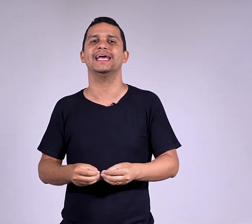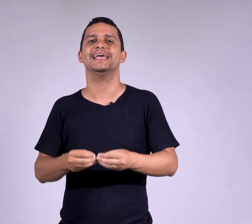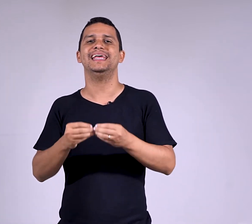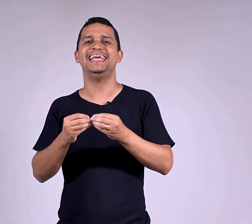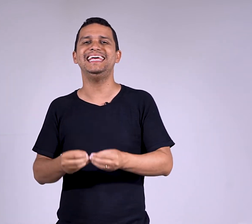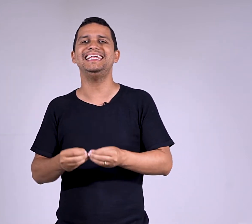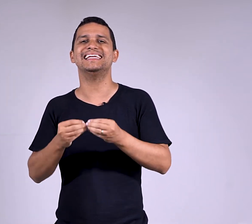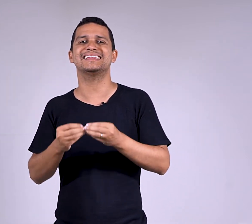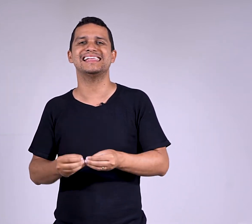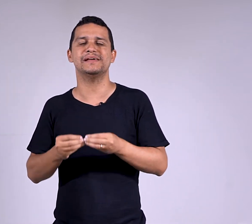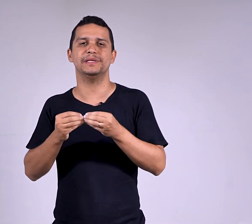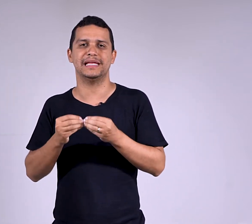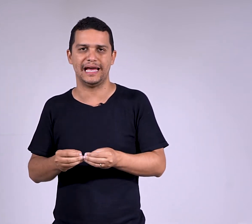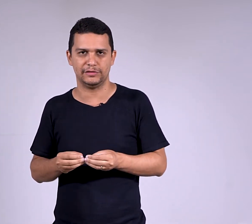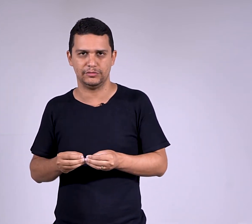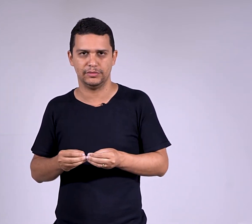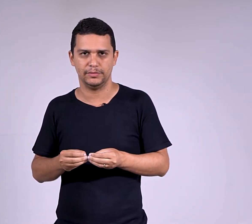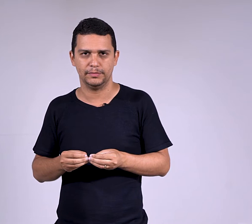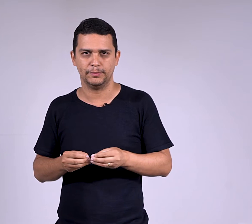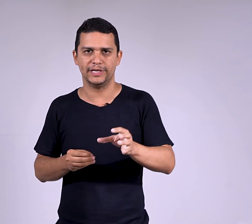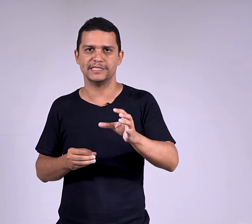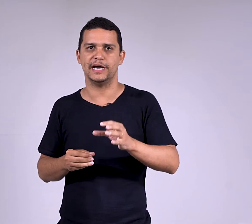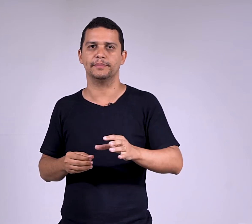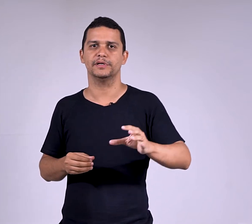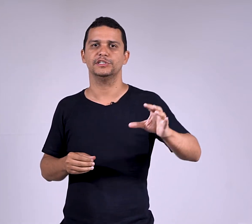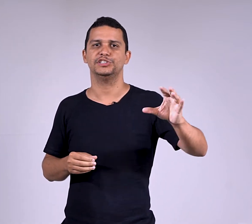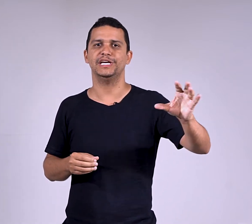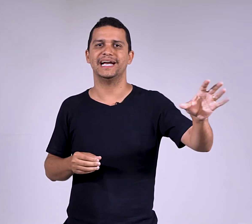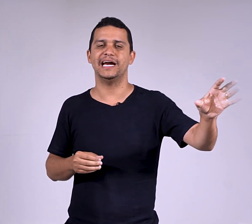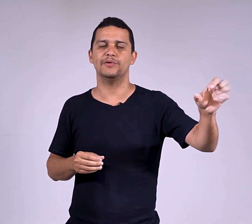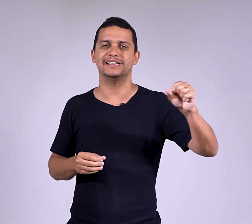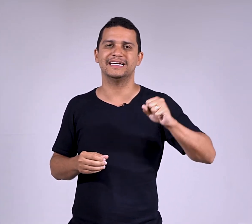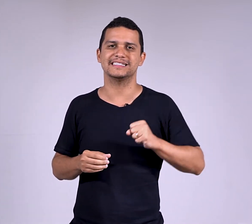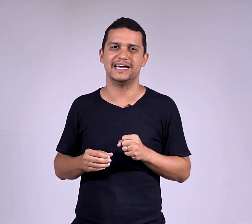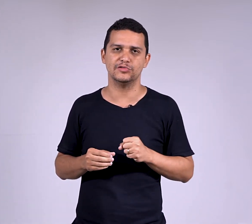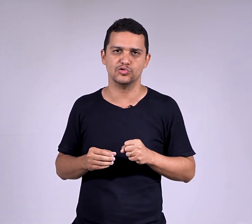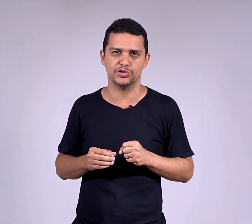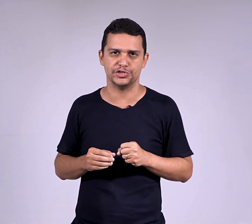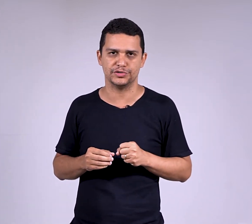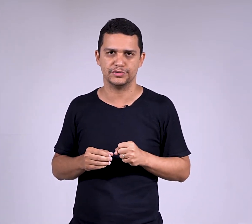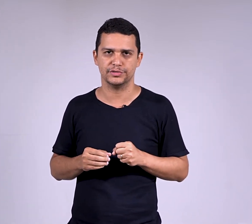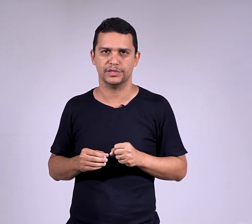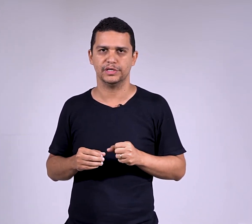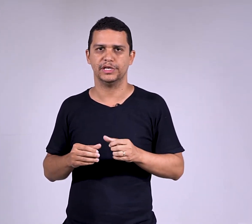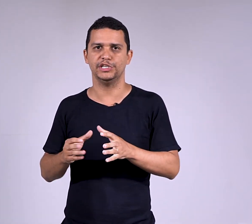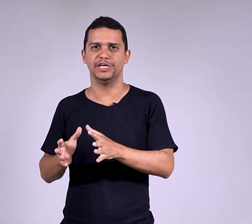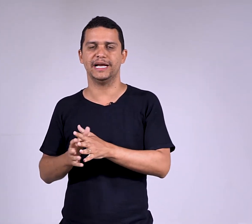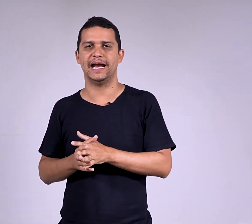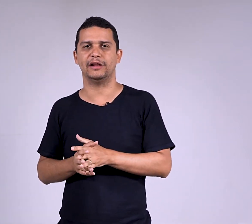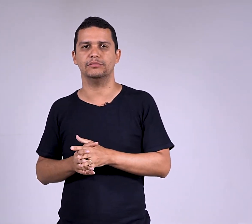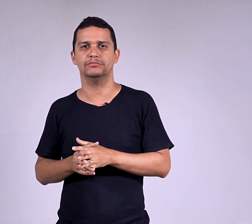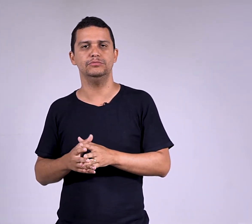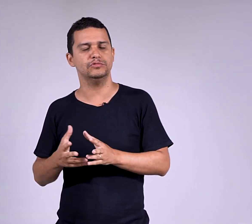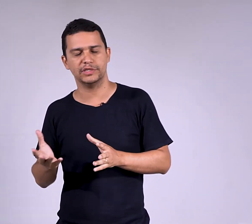indeterminado. Por exemplo, chegaram atrasados hoje. Quem chegaram? Não sei.